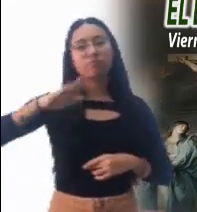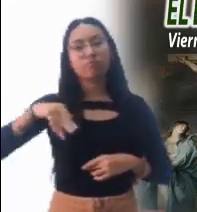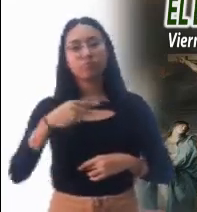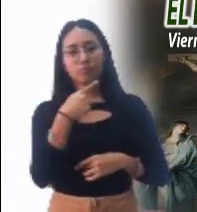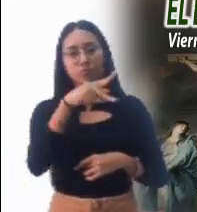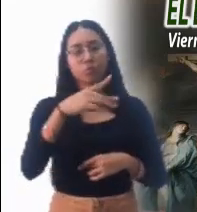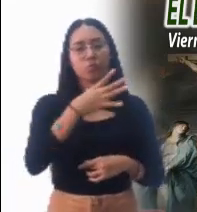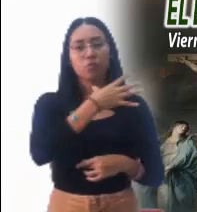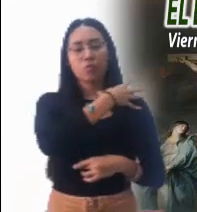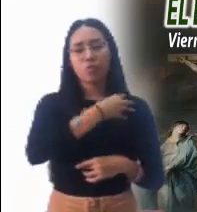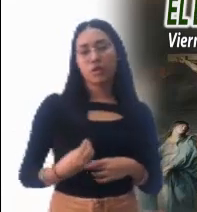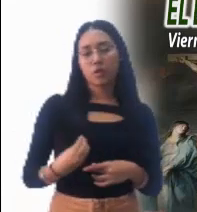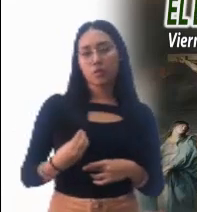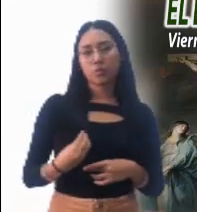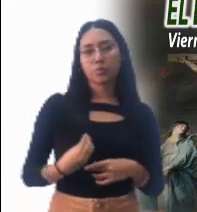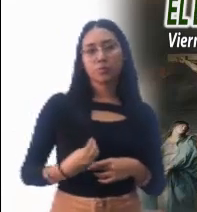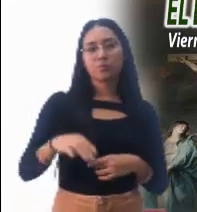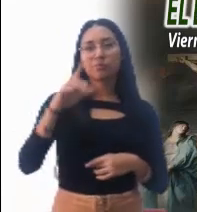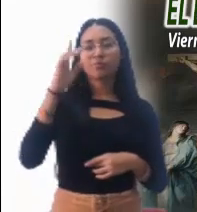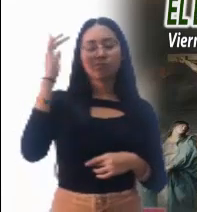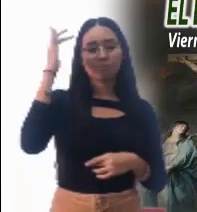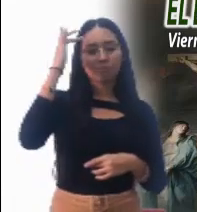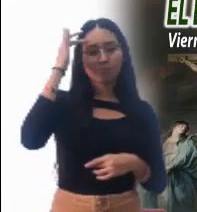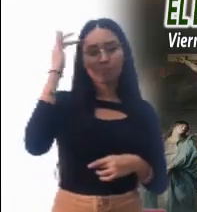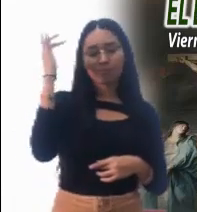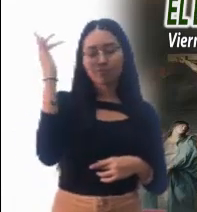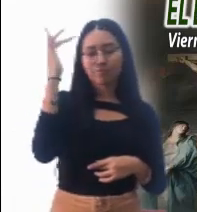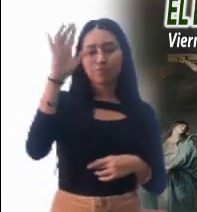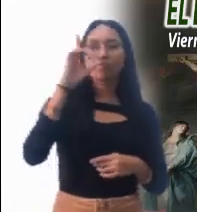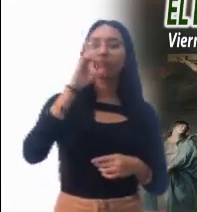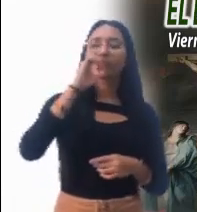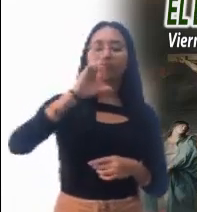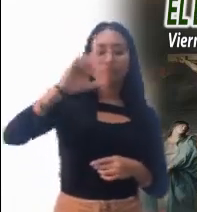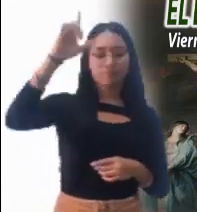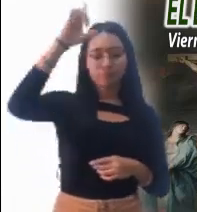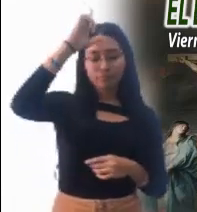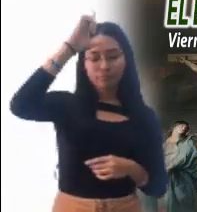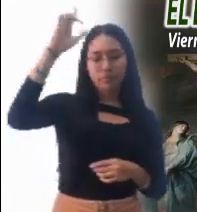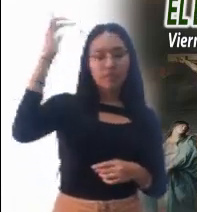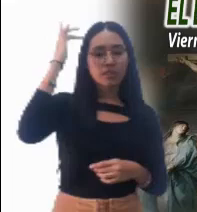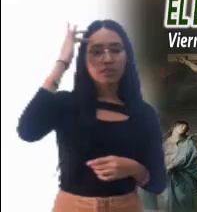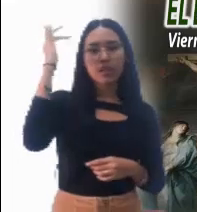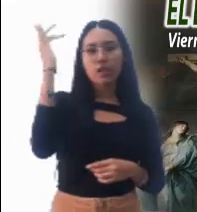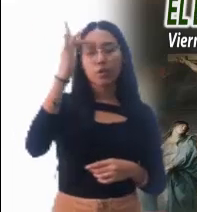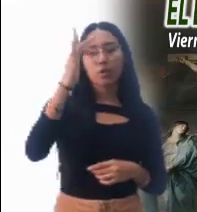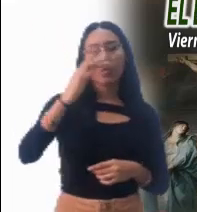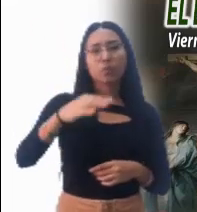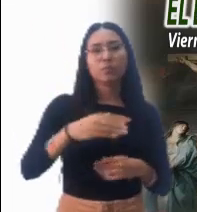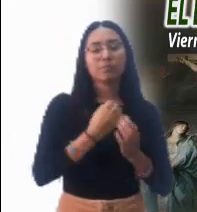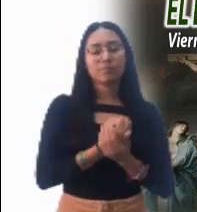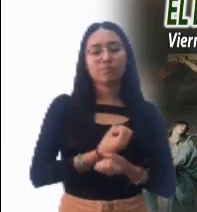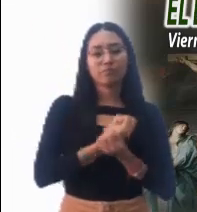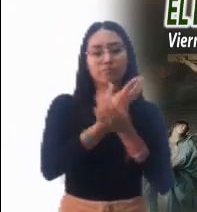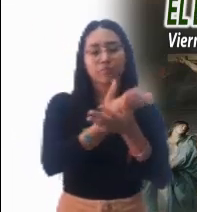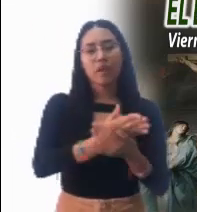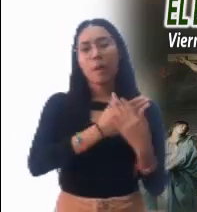al hijo amado, que rindió desamparado el espíritu a su padre. Oh, dulce fuente de